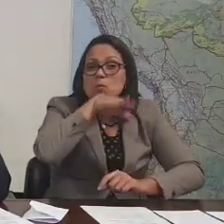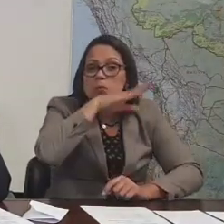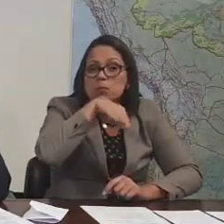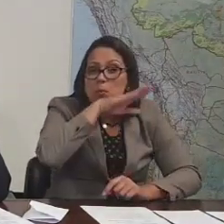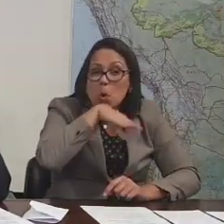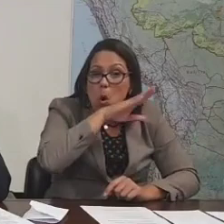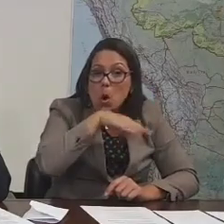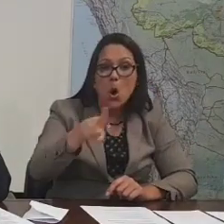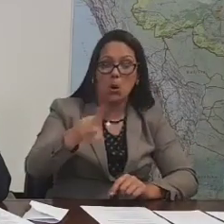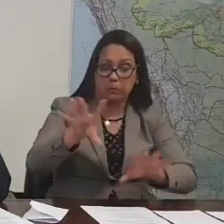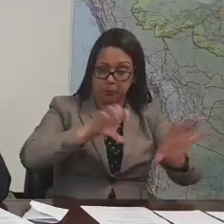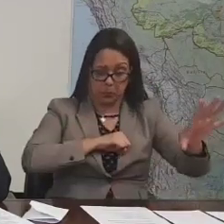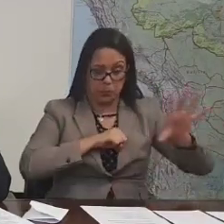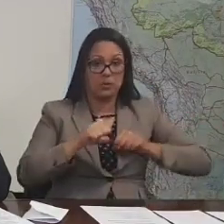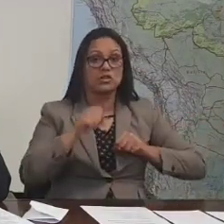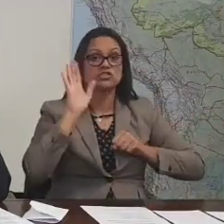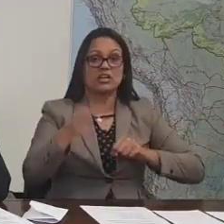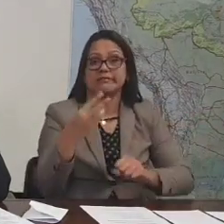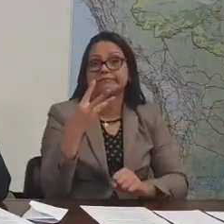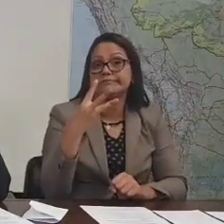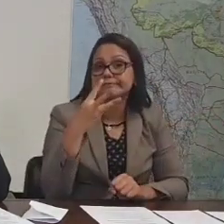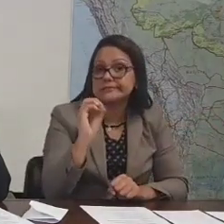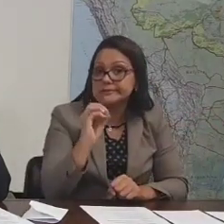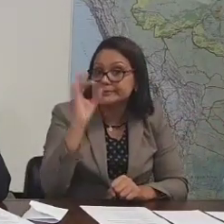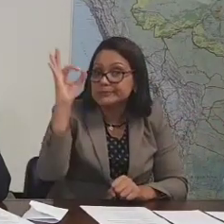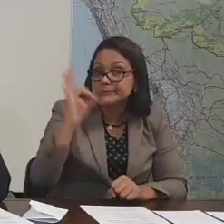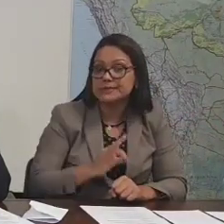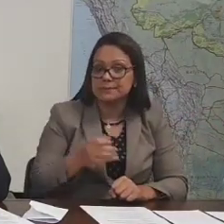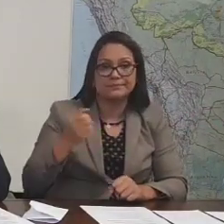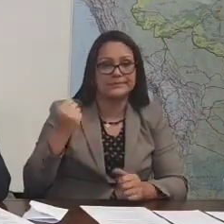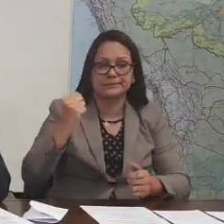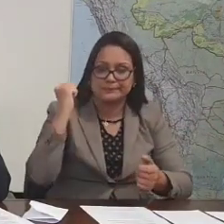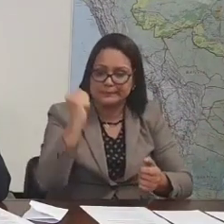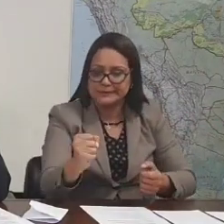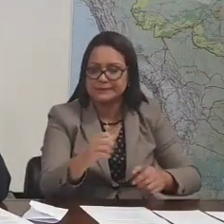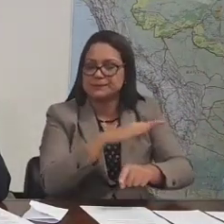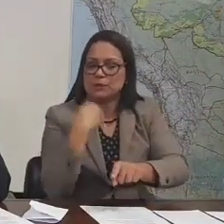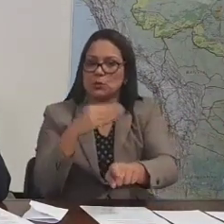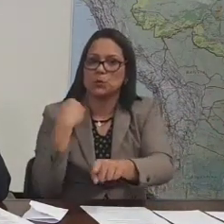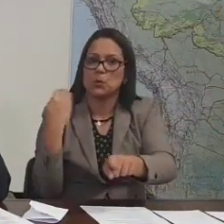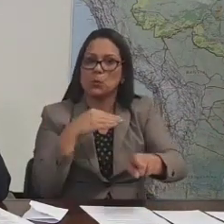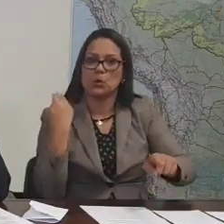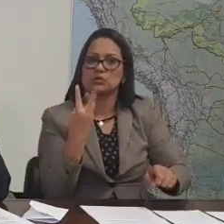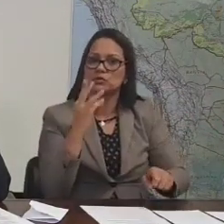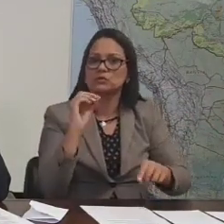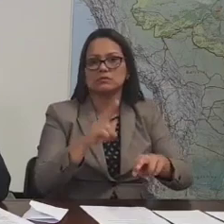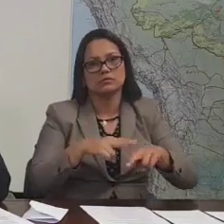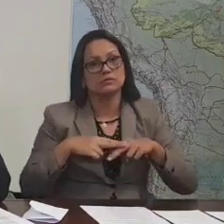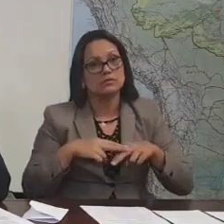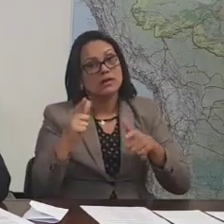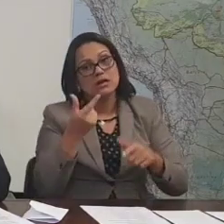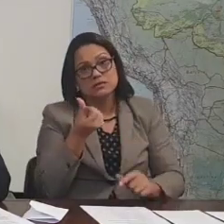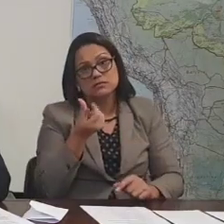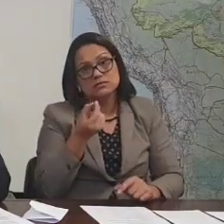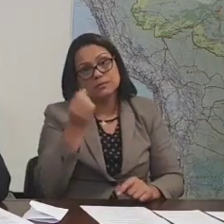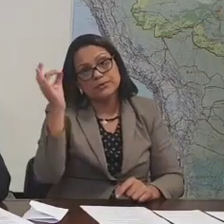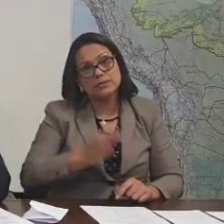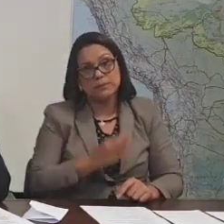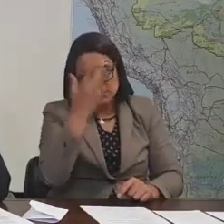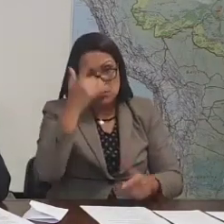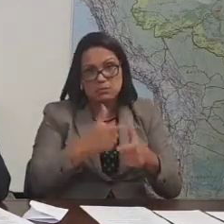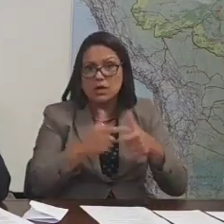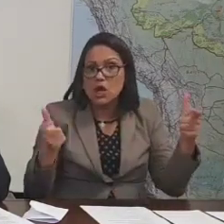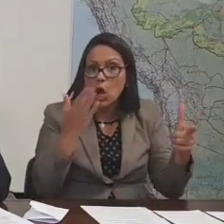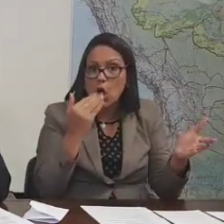% dos suínos e lá 60% do consumo de carne é suína. Então, é uma